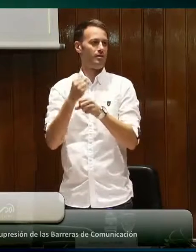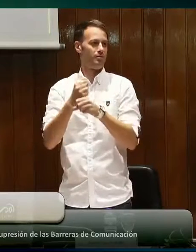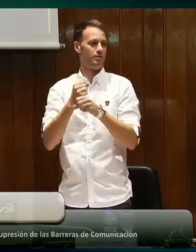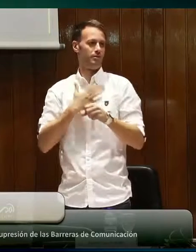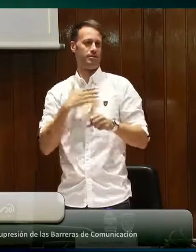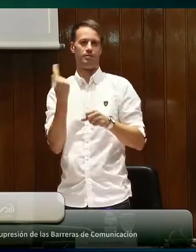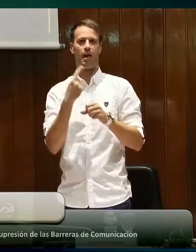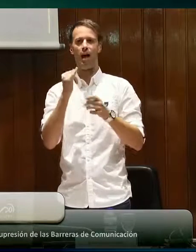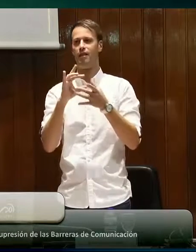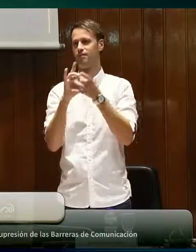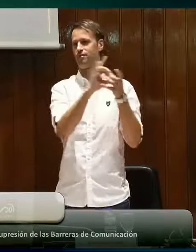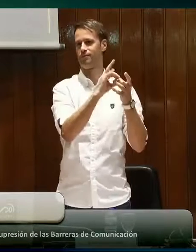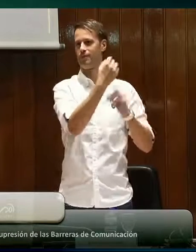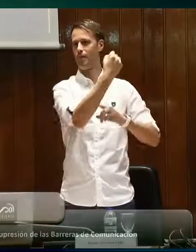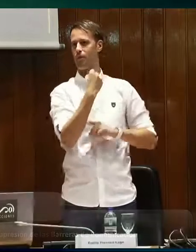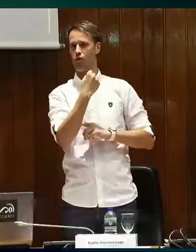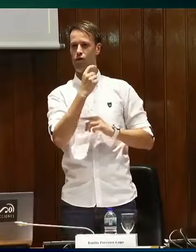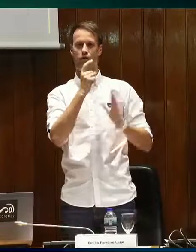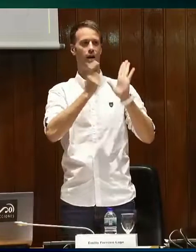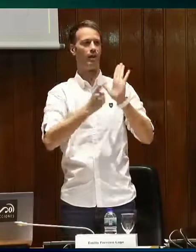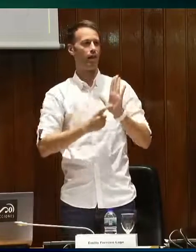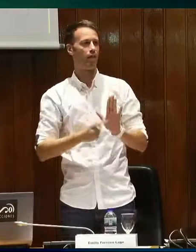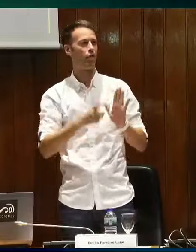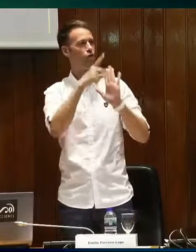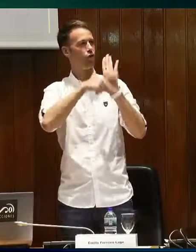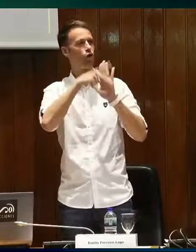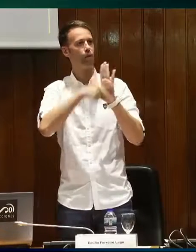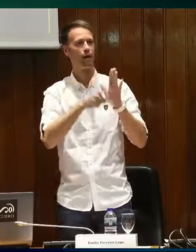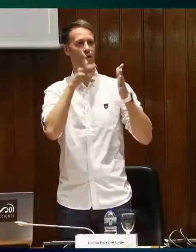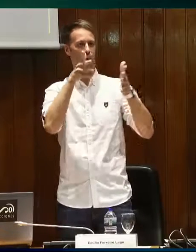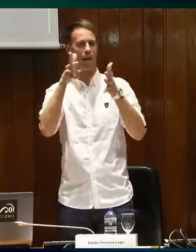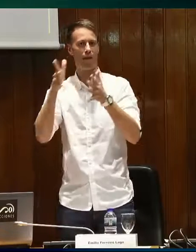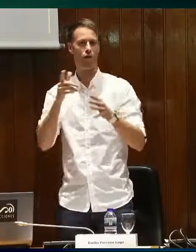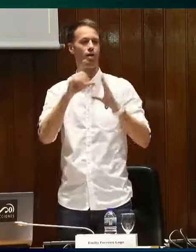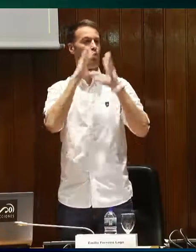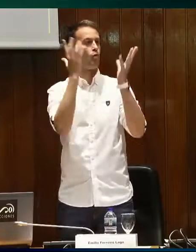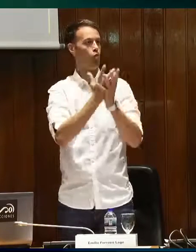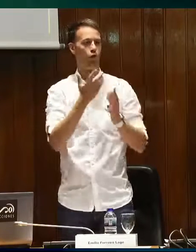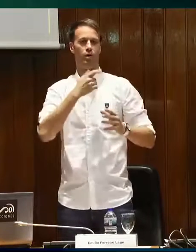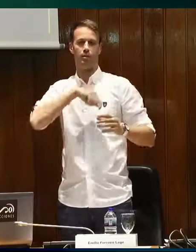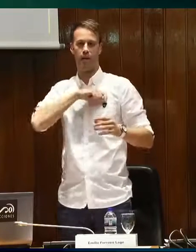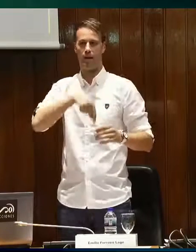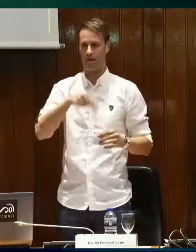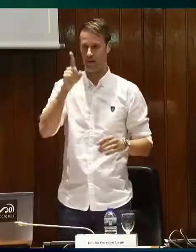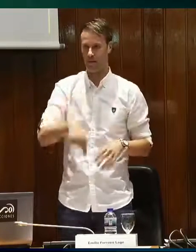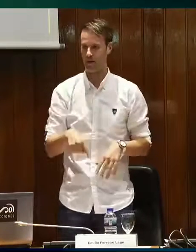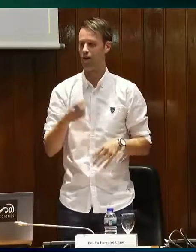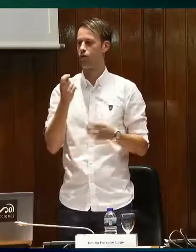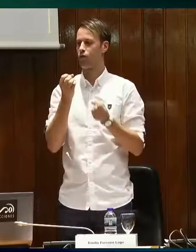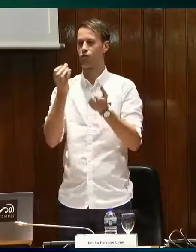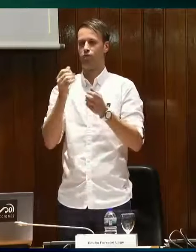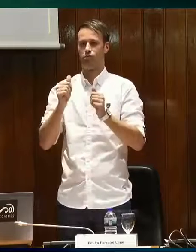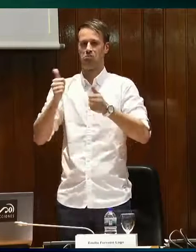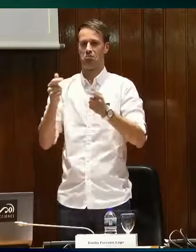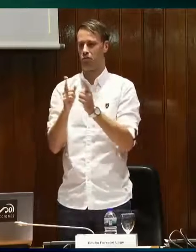una introducción del trabajo que realizamos con apoyo de normativa y legislación que hacemos a nivel mundial